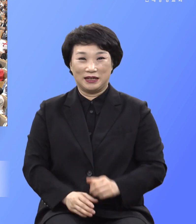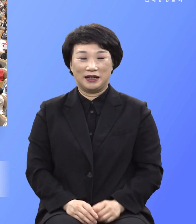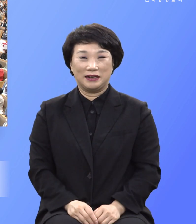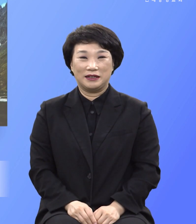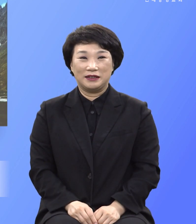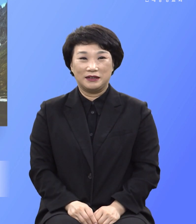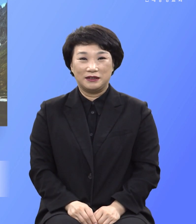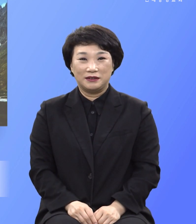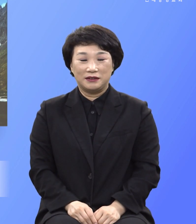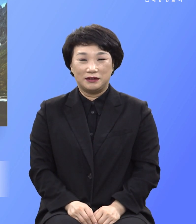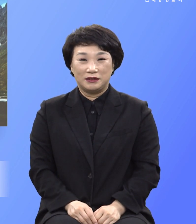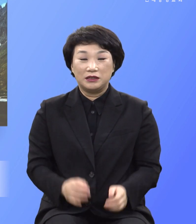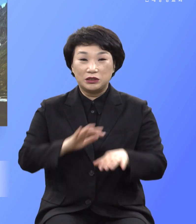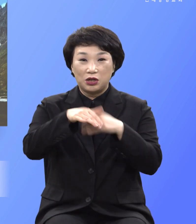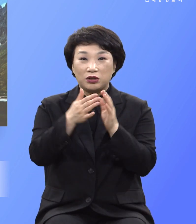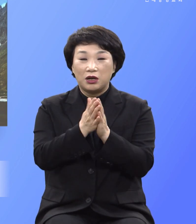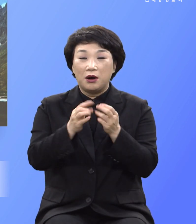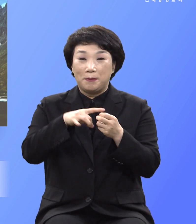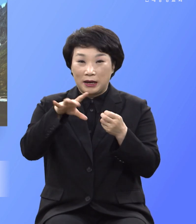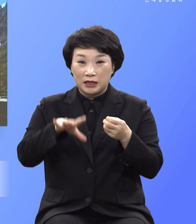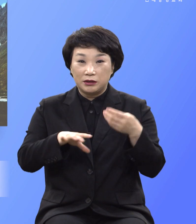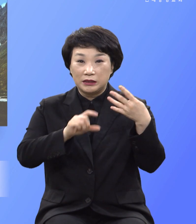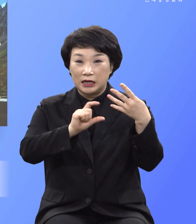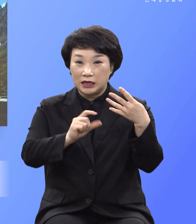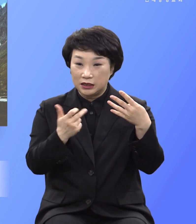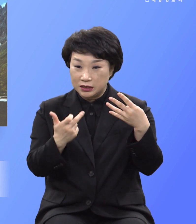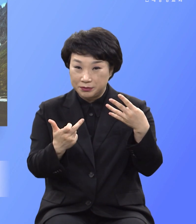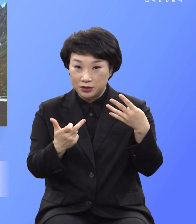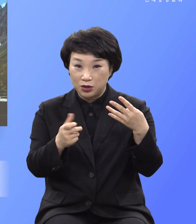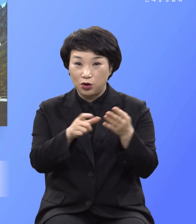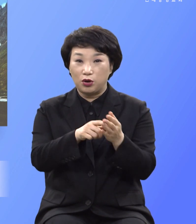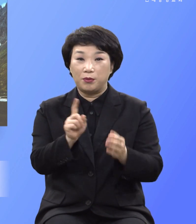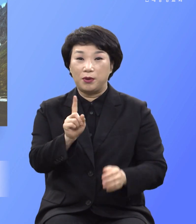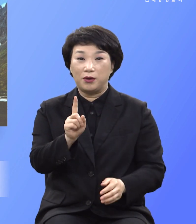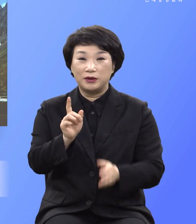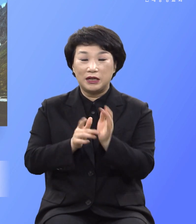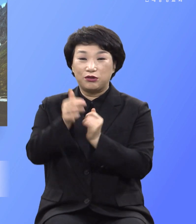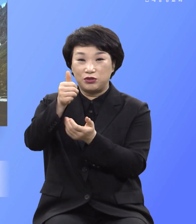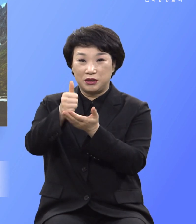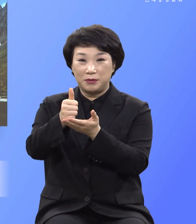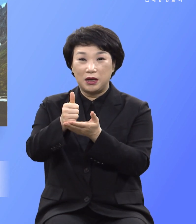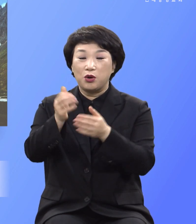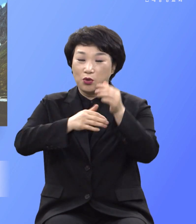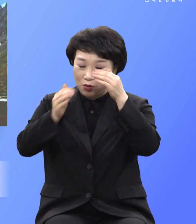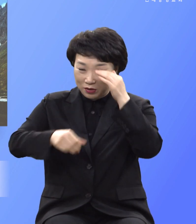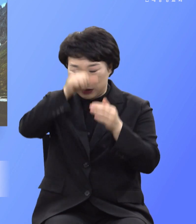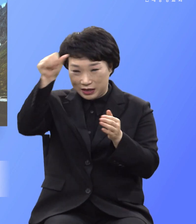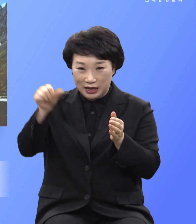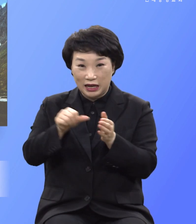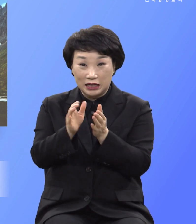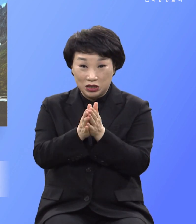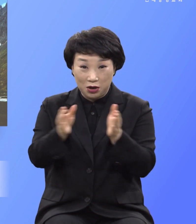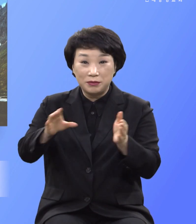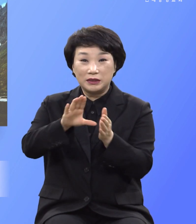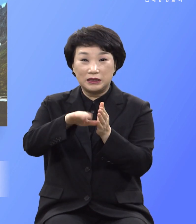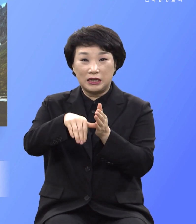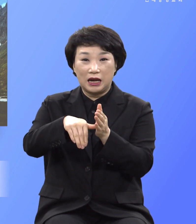마태복음 4장 17절에 예수께서 공생애를 처음으로 출발하실 때